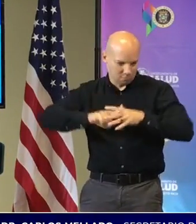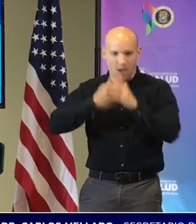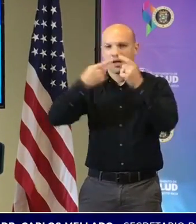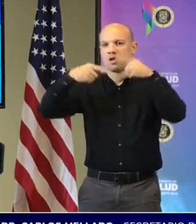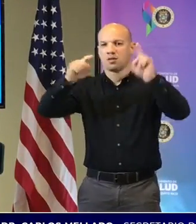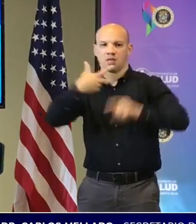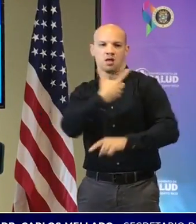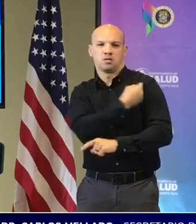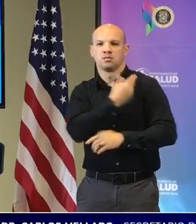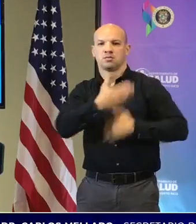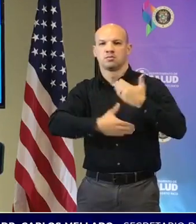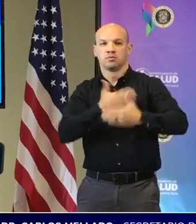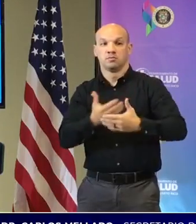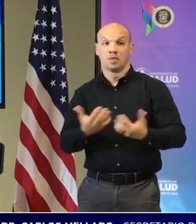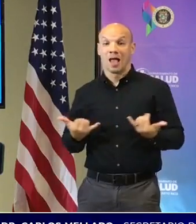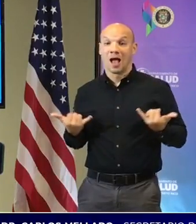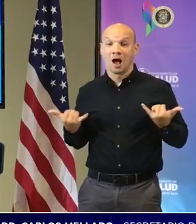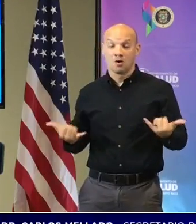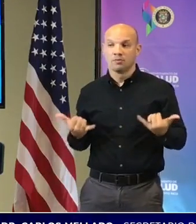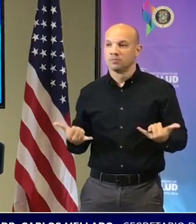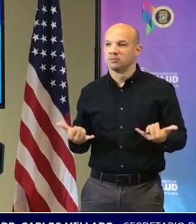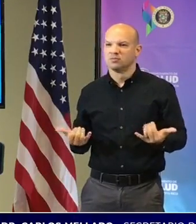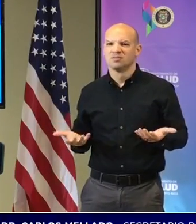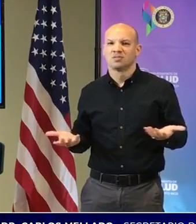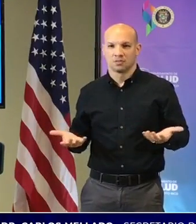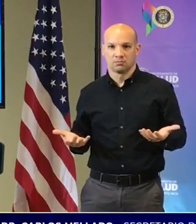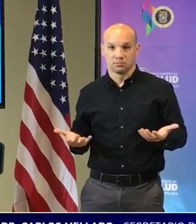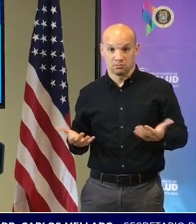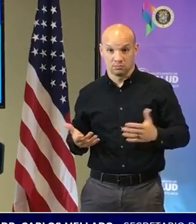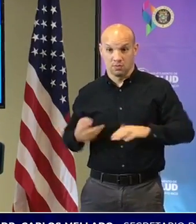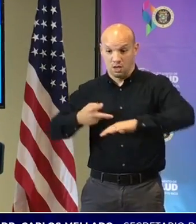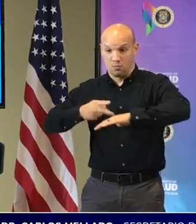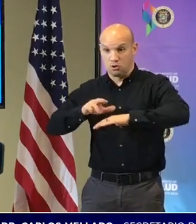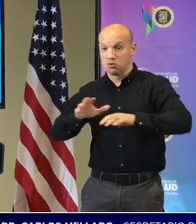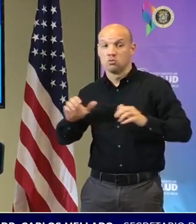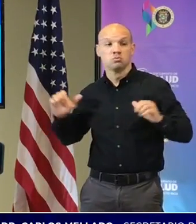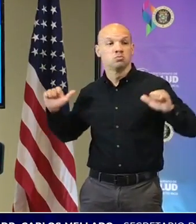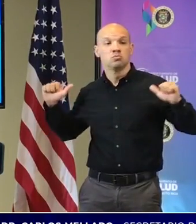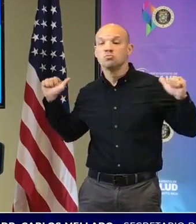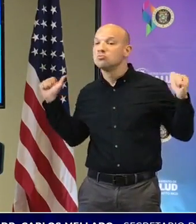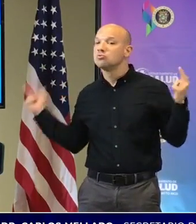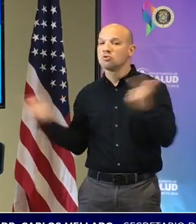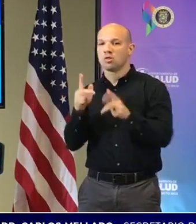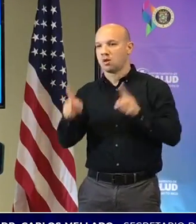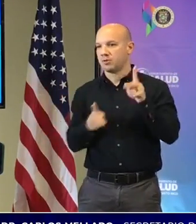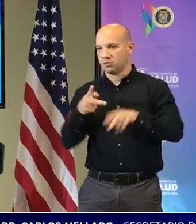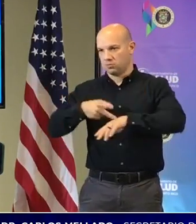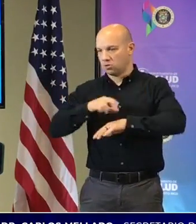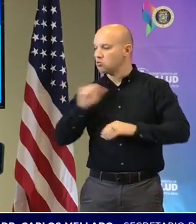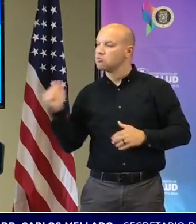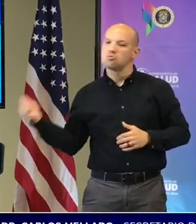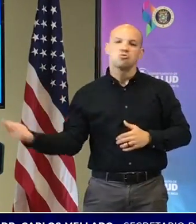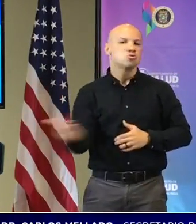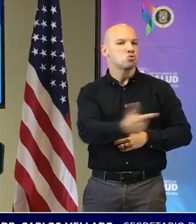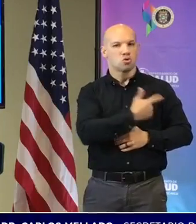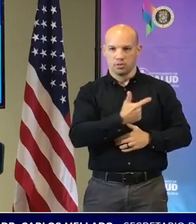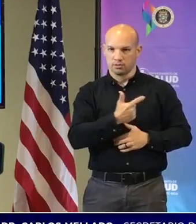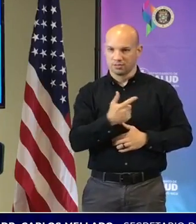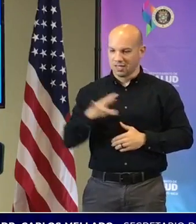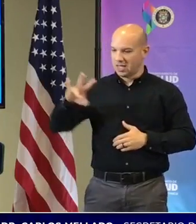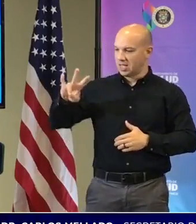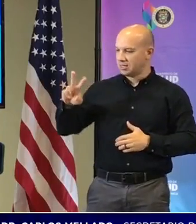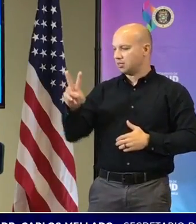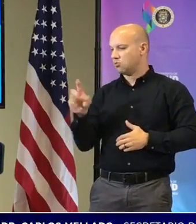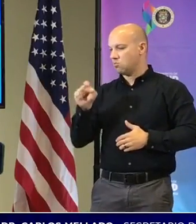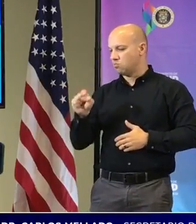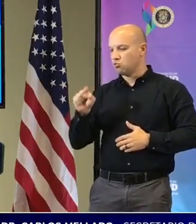Ahora mismo tenemos de toda la población toda la población de Puerto Rico toda el 72.1